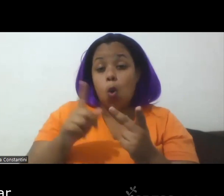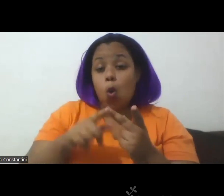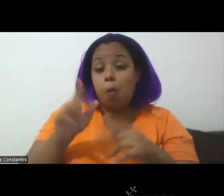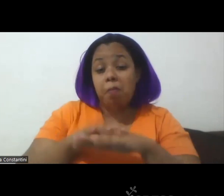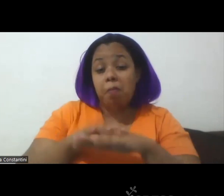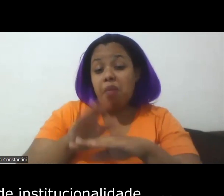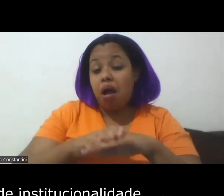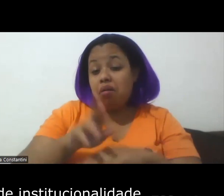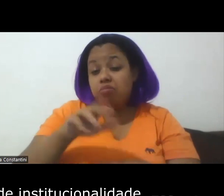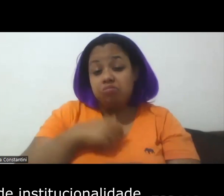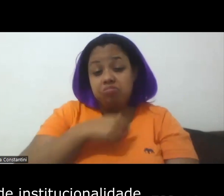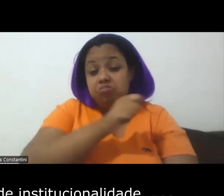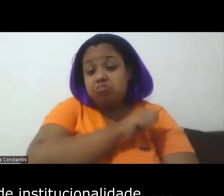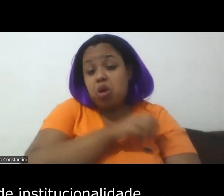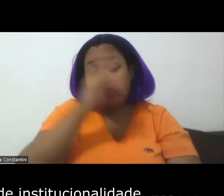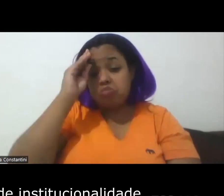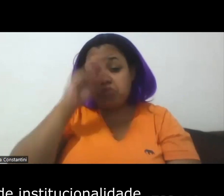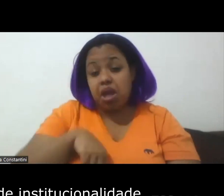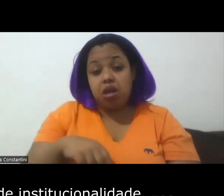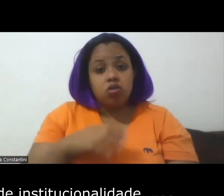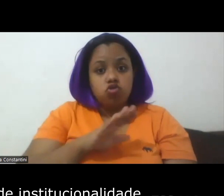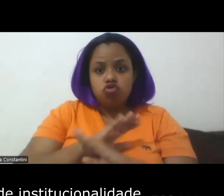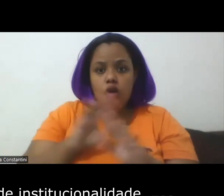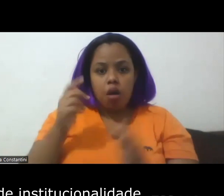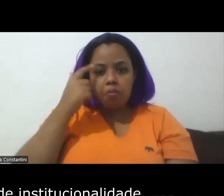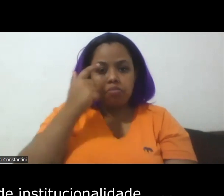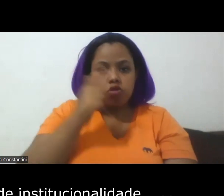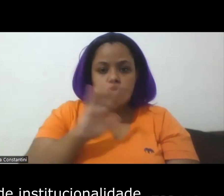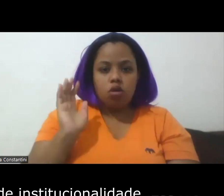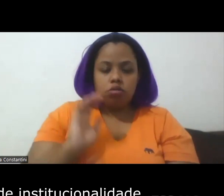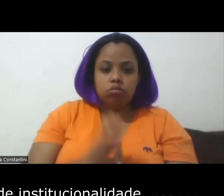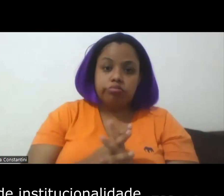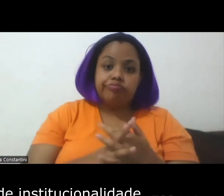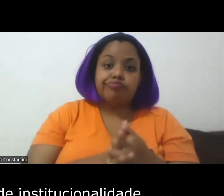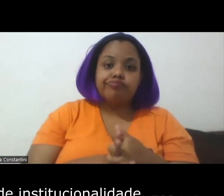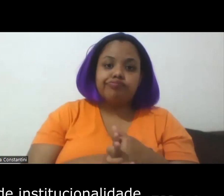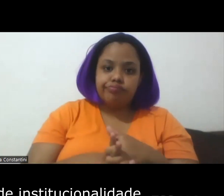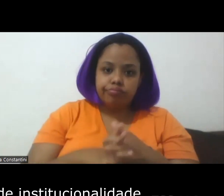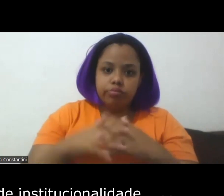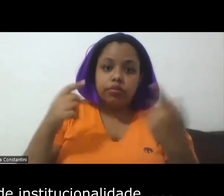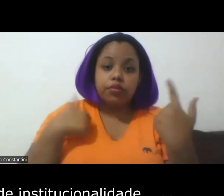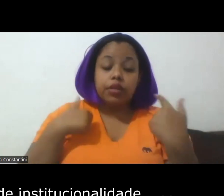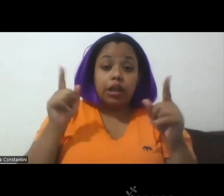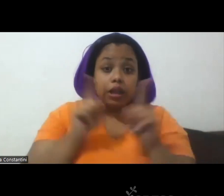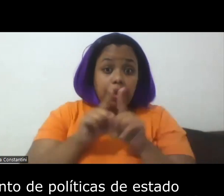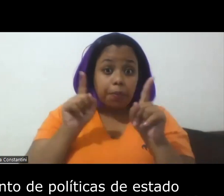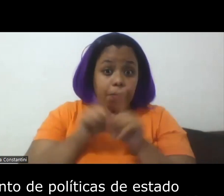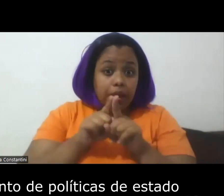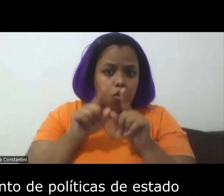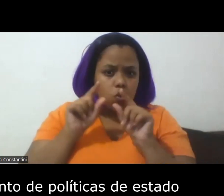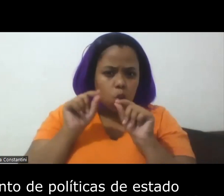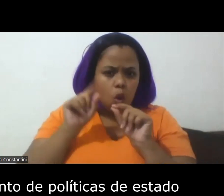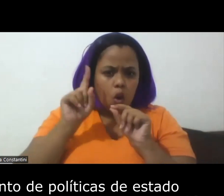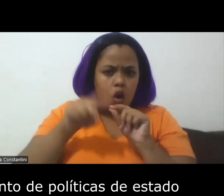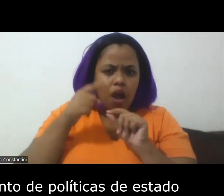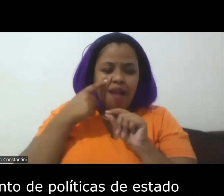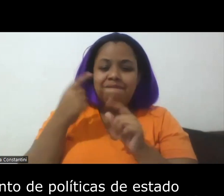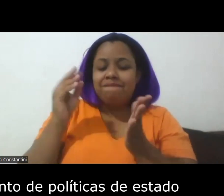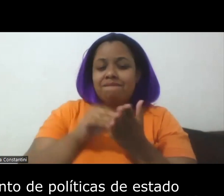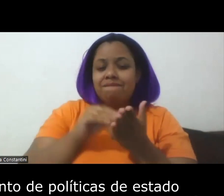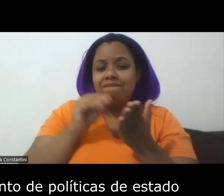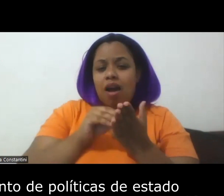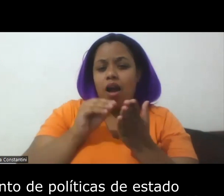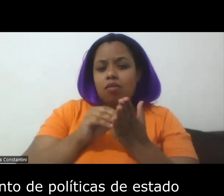e tem aí uma ausência de institucionalidade que permita